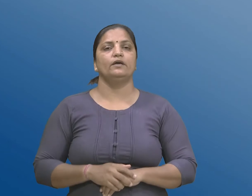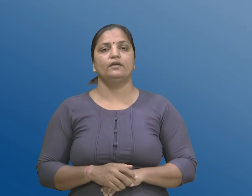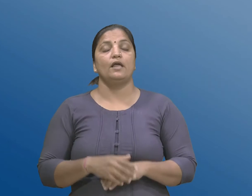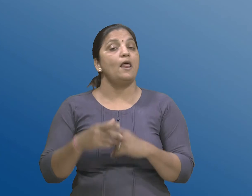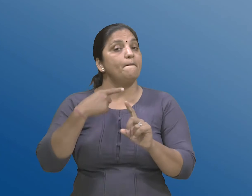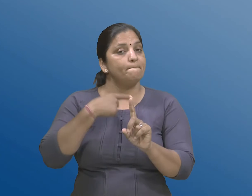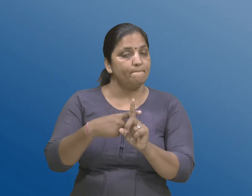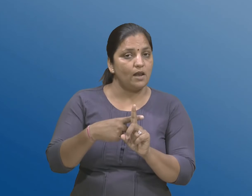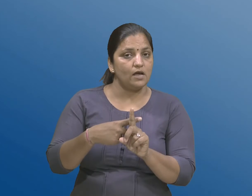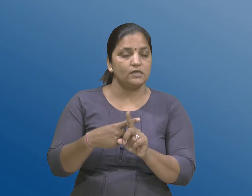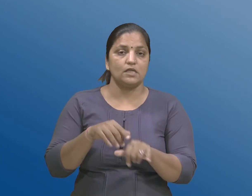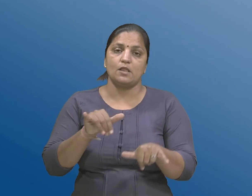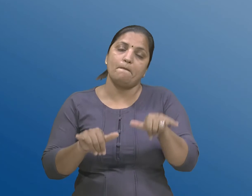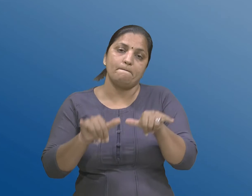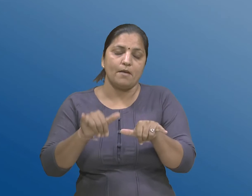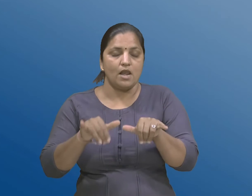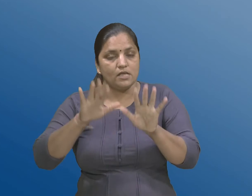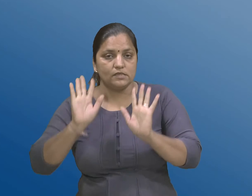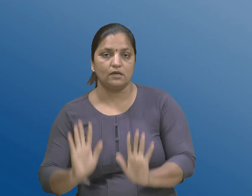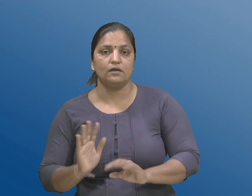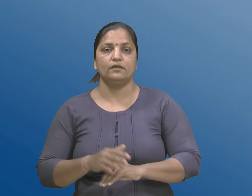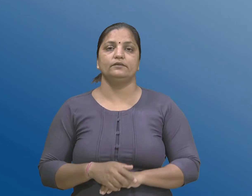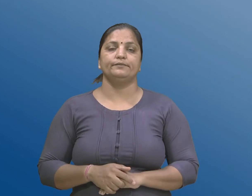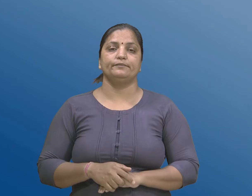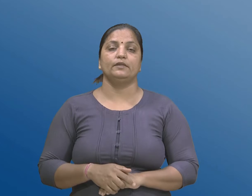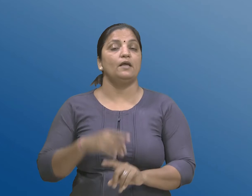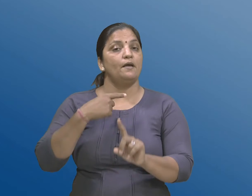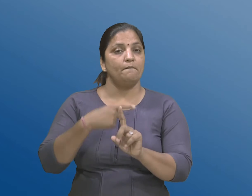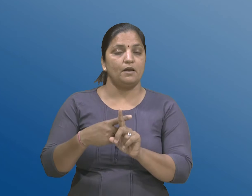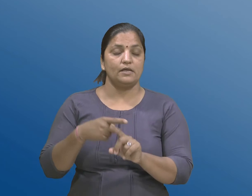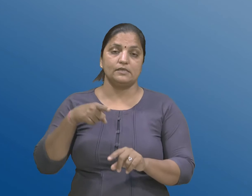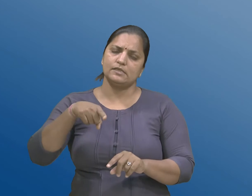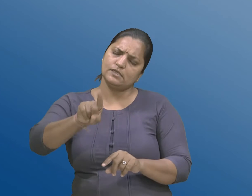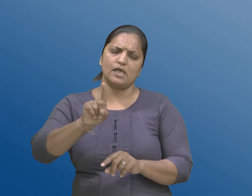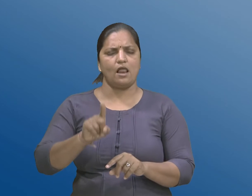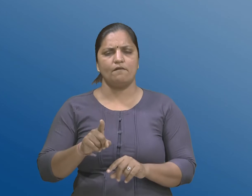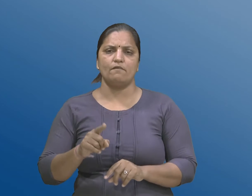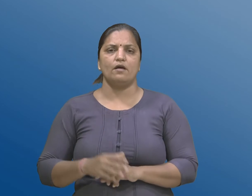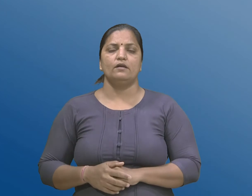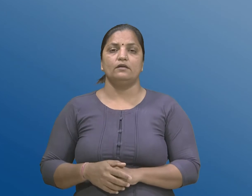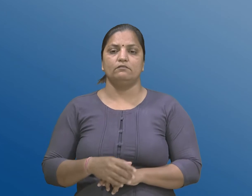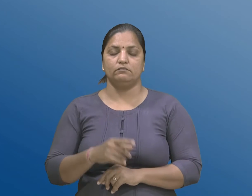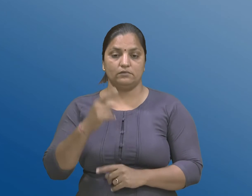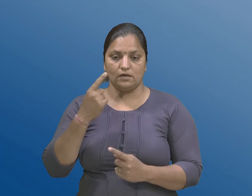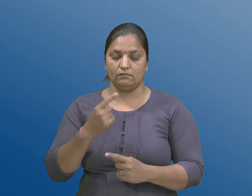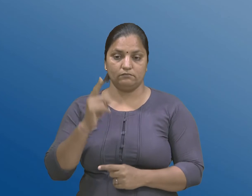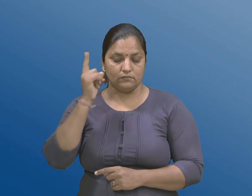तेना उपर नियंत्रन धरावे छे अने स्वेच्छा पूर्वक के जानी जोईने तेने